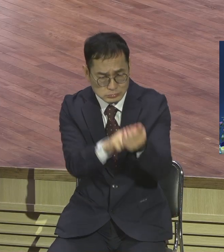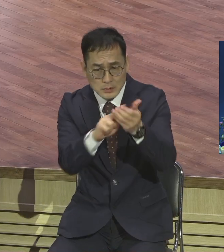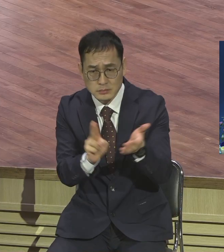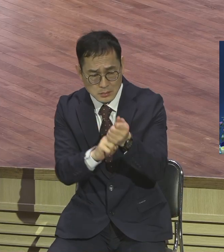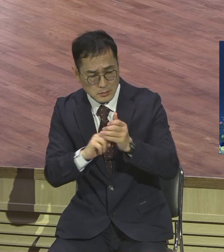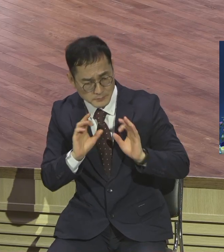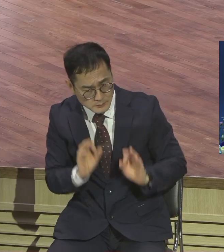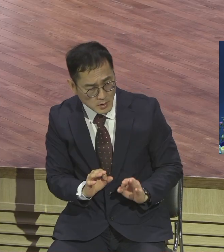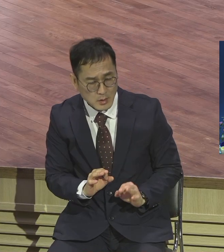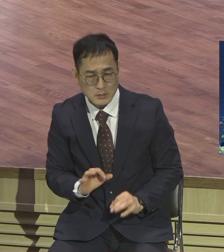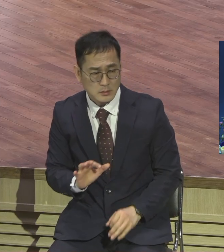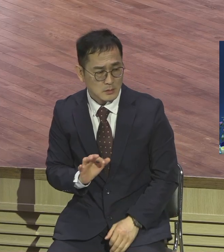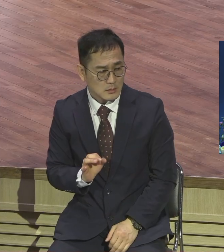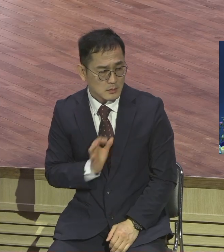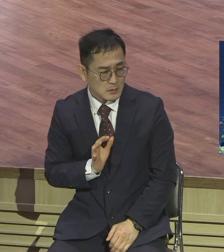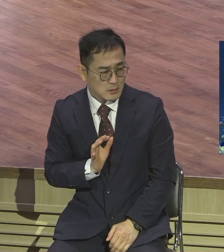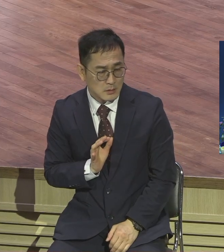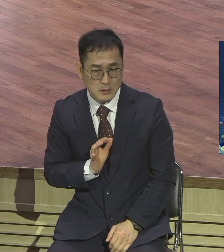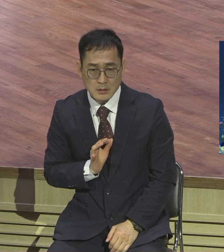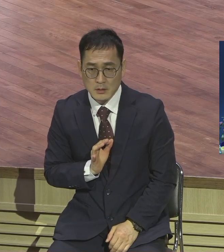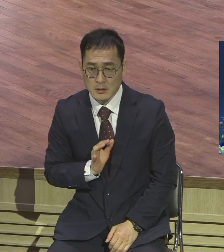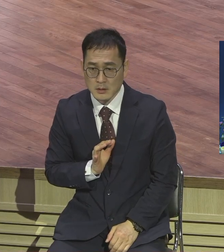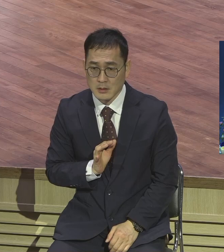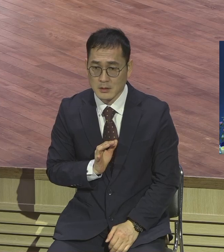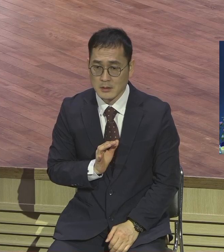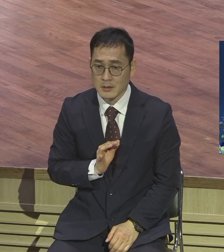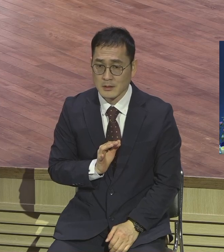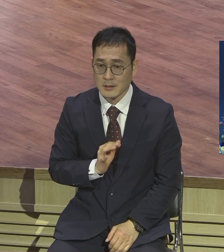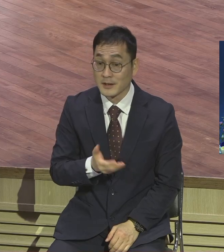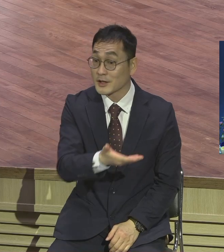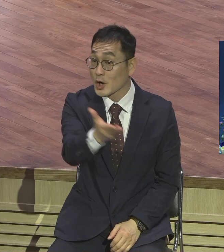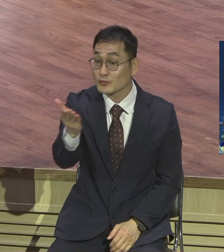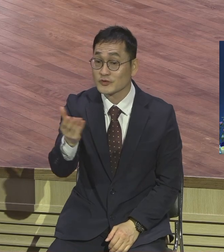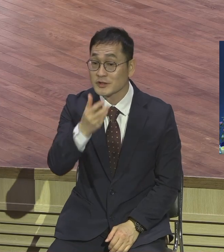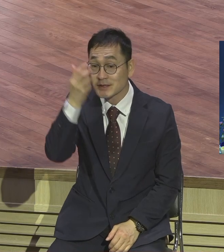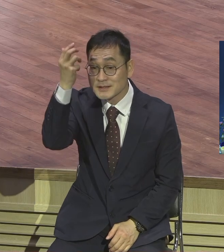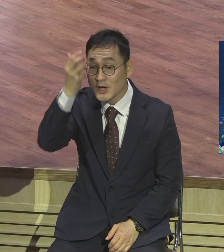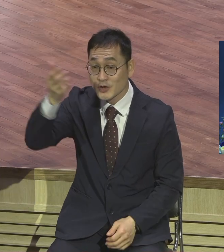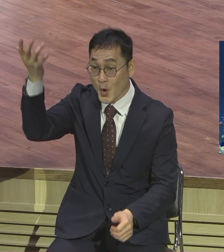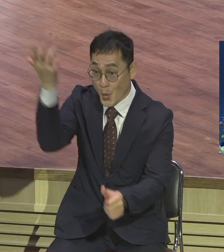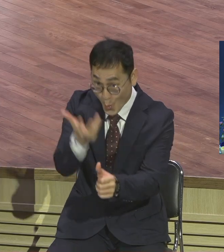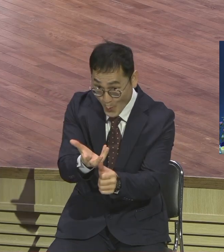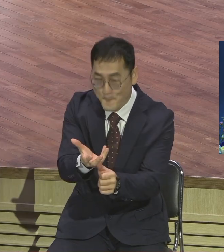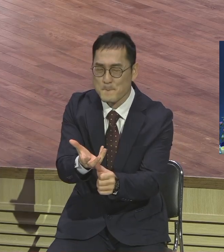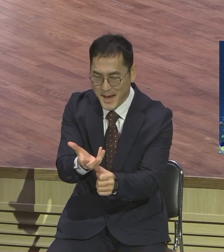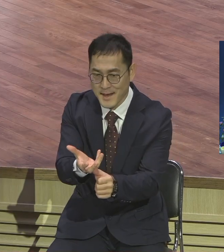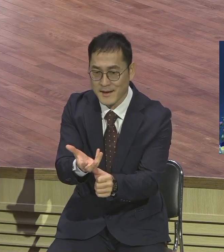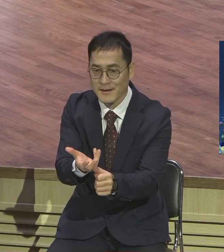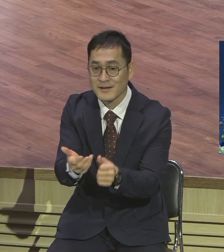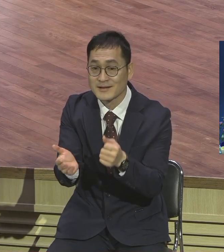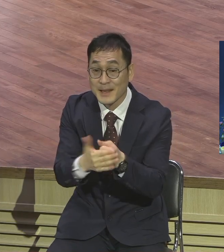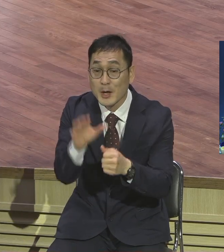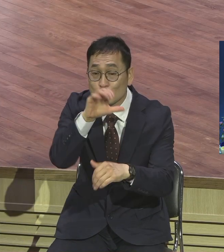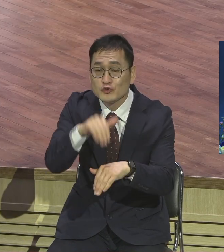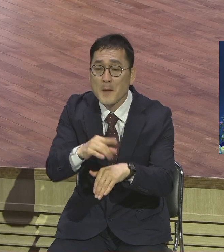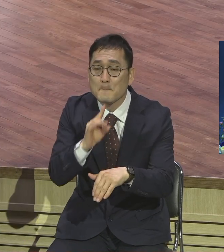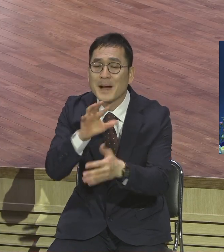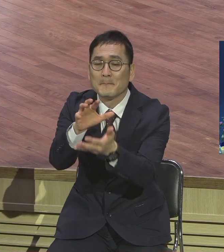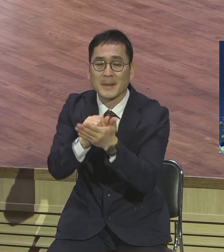여러분도 이제는 성령이 와 계실 때 뭐만 하면 돼요 훈련받으면 됩니다 훈련을 받아요 훈련 제자는